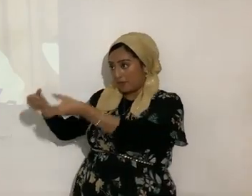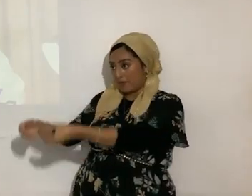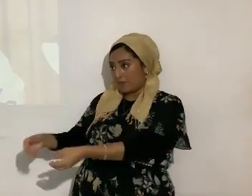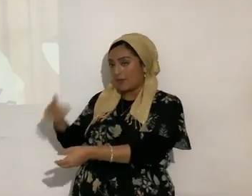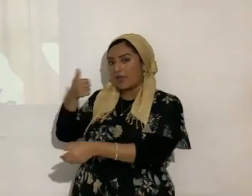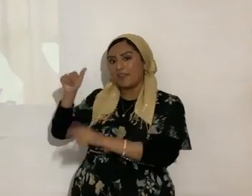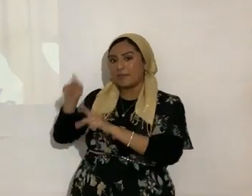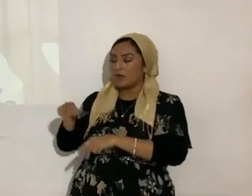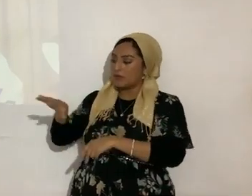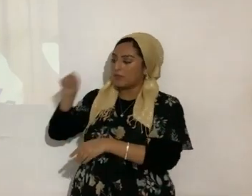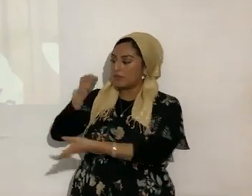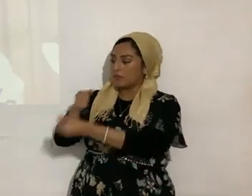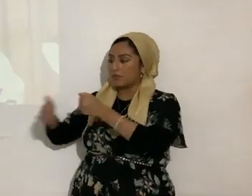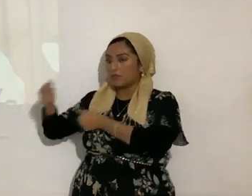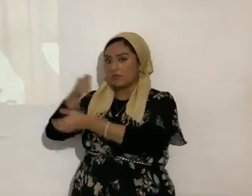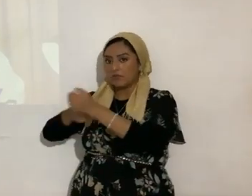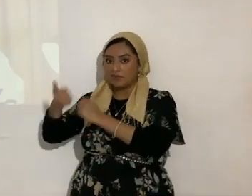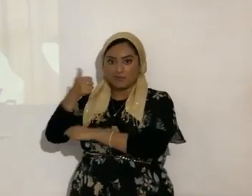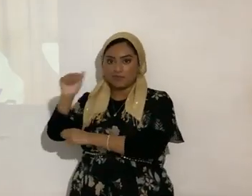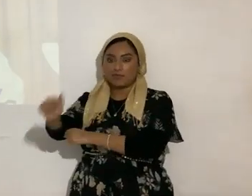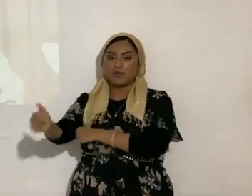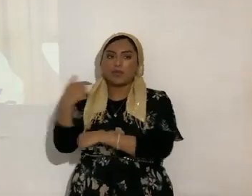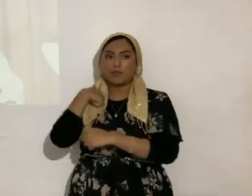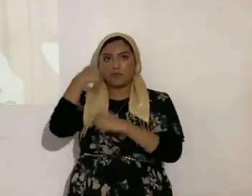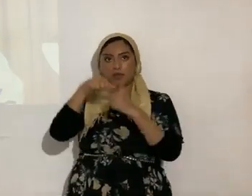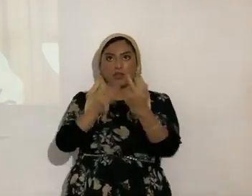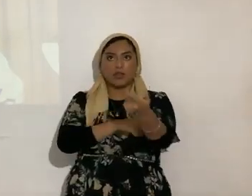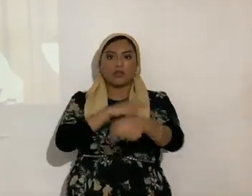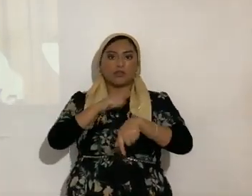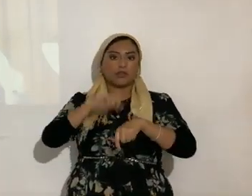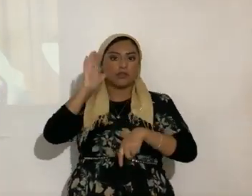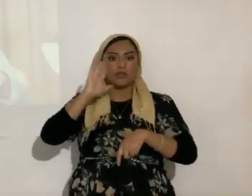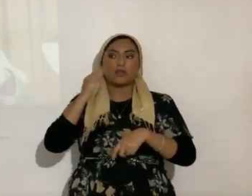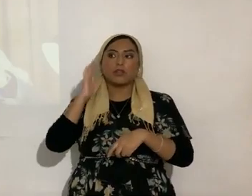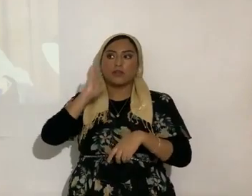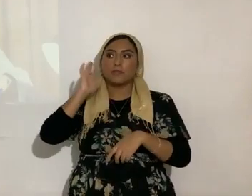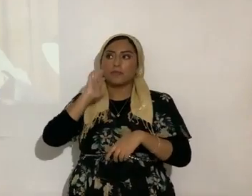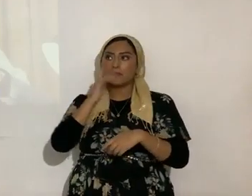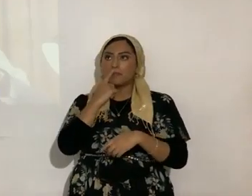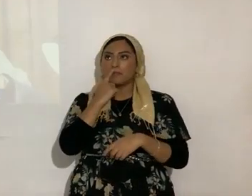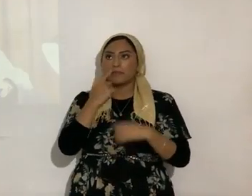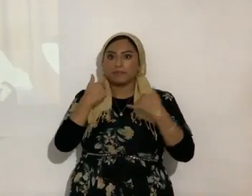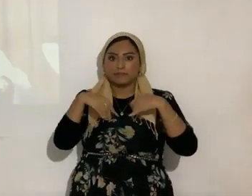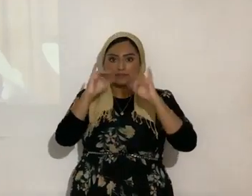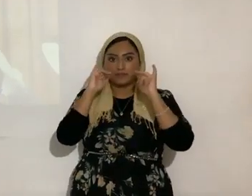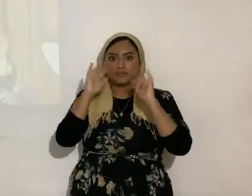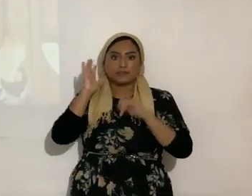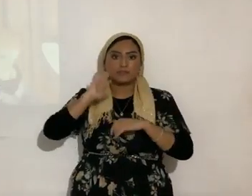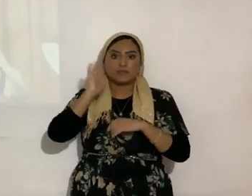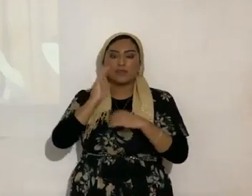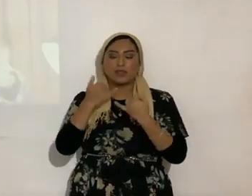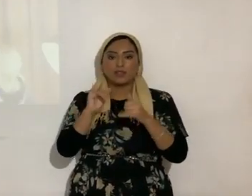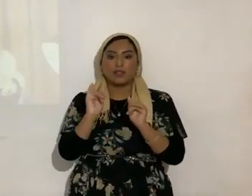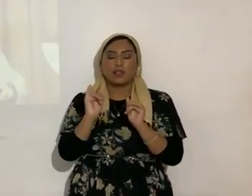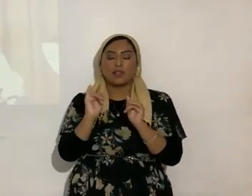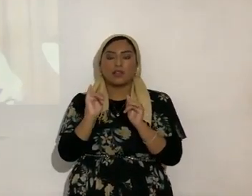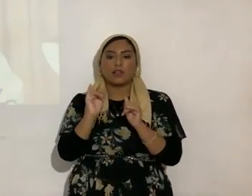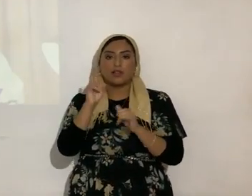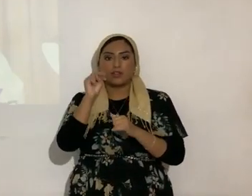que los clientes la vayan tomando. Hace mucho tiempo yo puse el ejemplo que cuando todavía, ejemplo, cuando todavía había periódico físico acá en Tehuacán, Puebla,